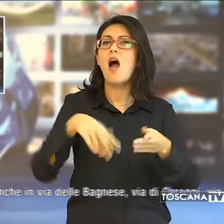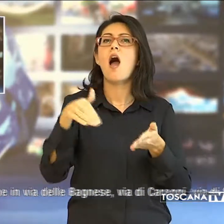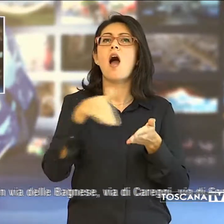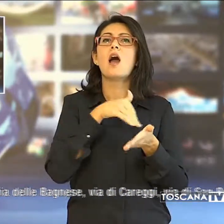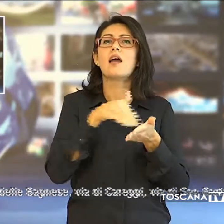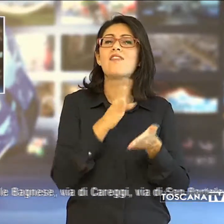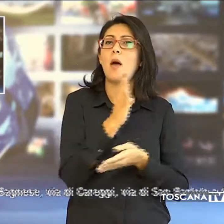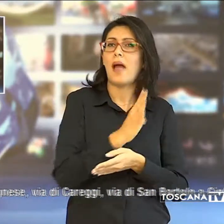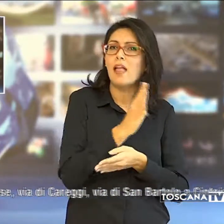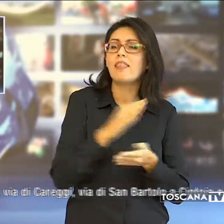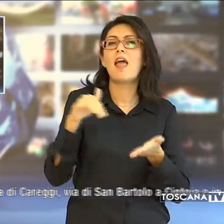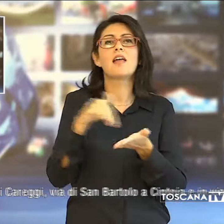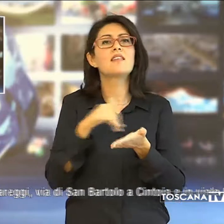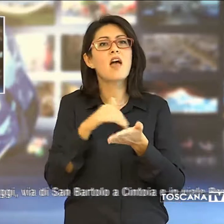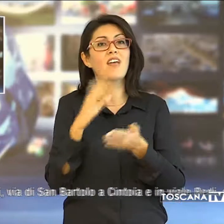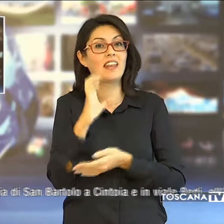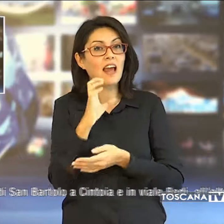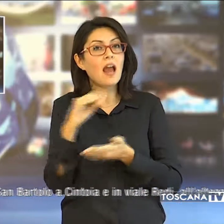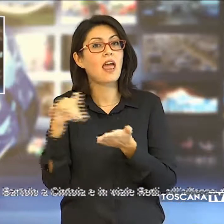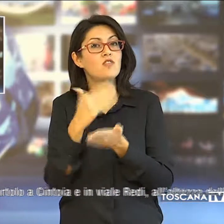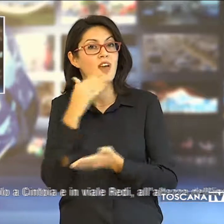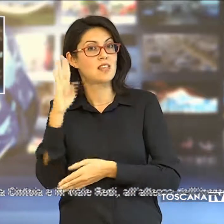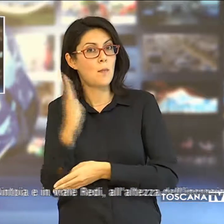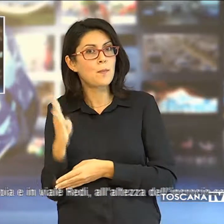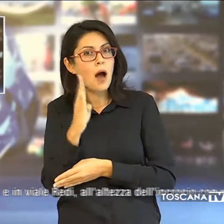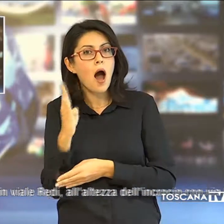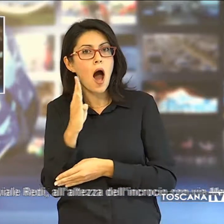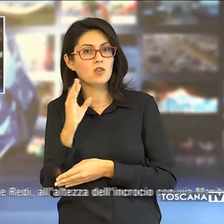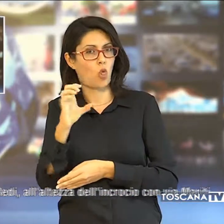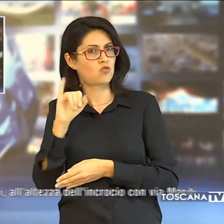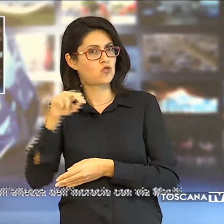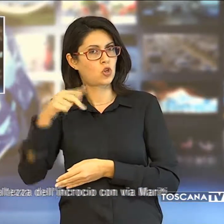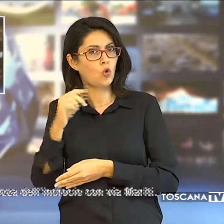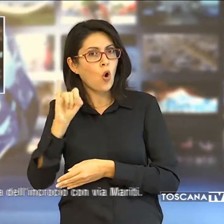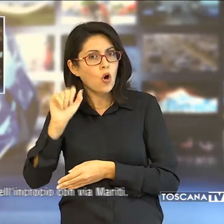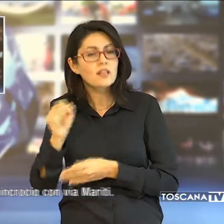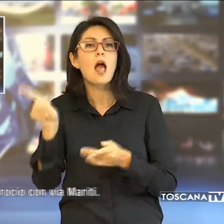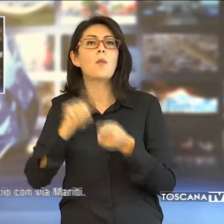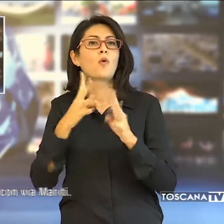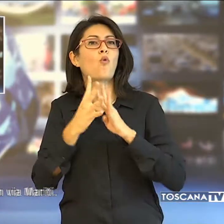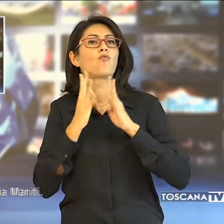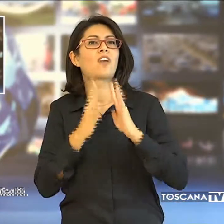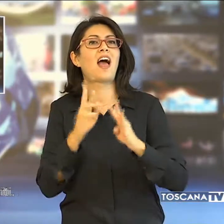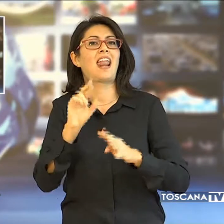Bagnese, Via di Careggi, Via di San Bartolo a Cintoia e Viale Redi.